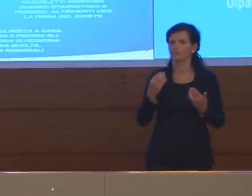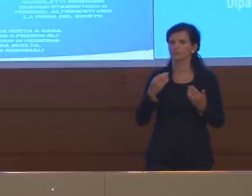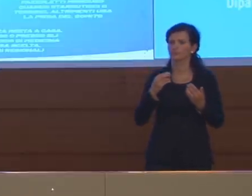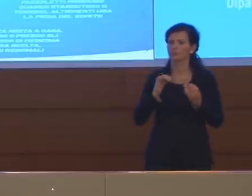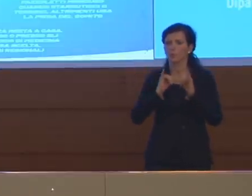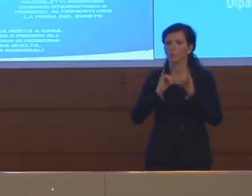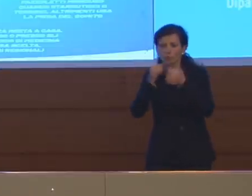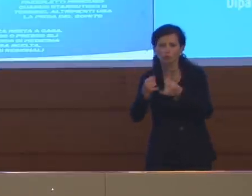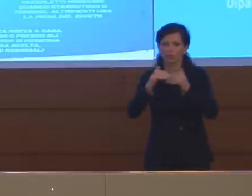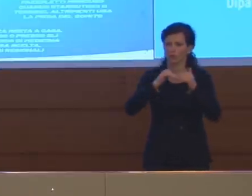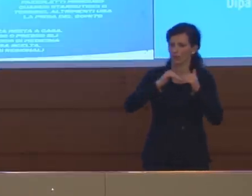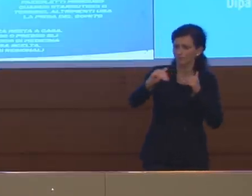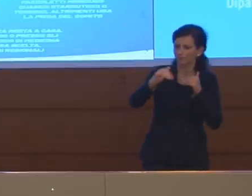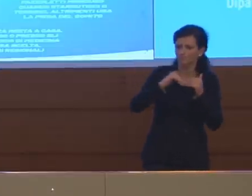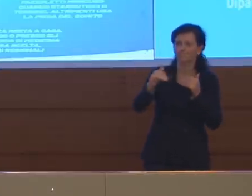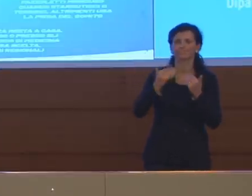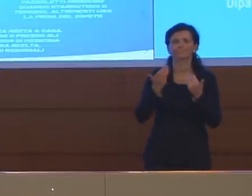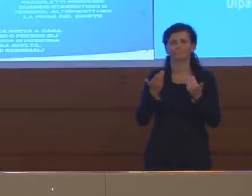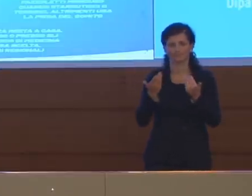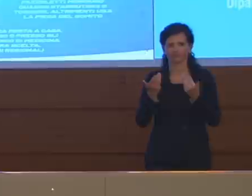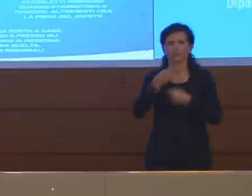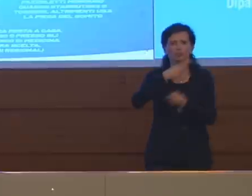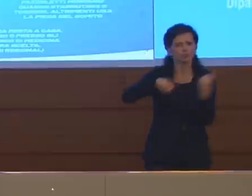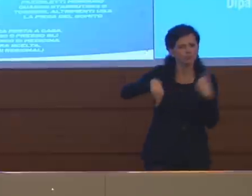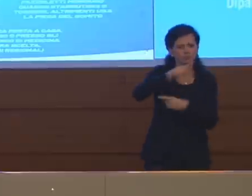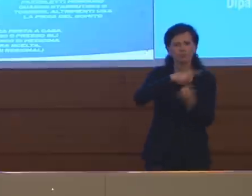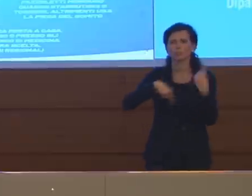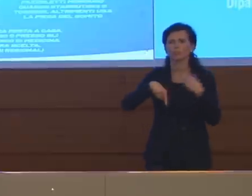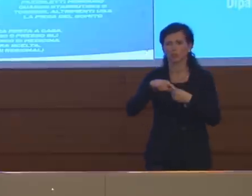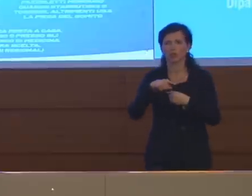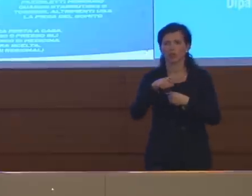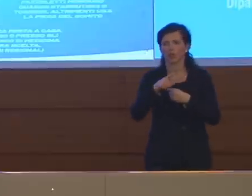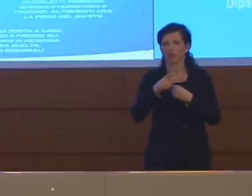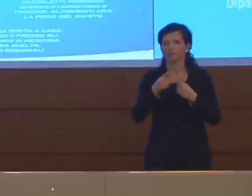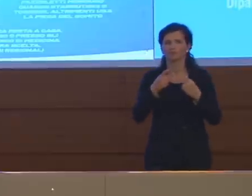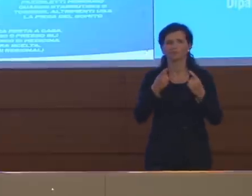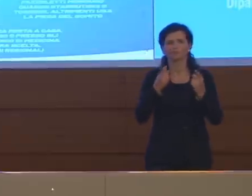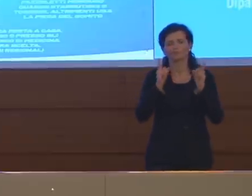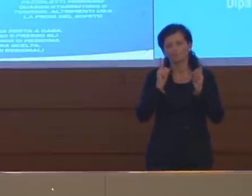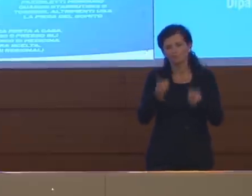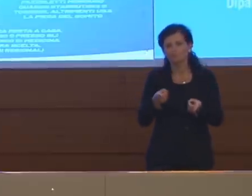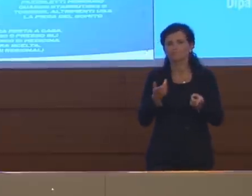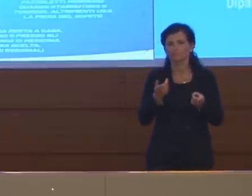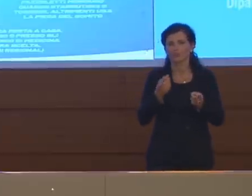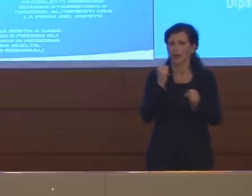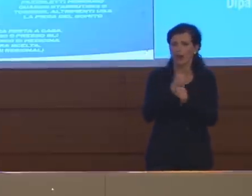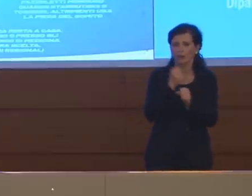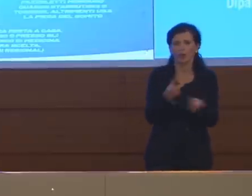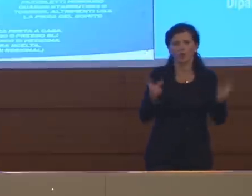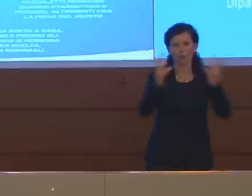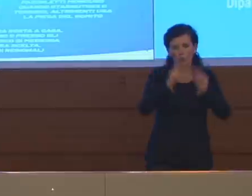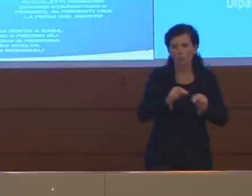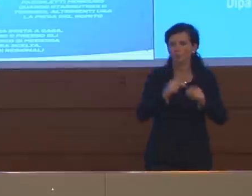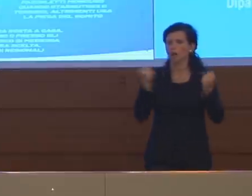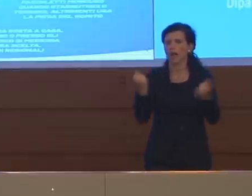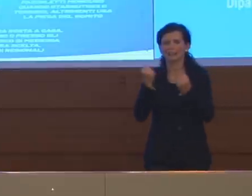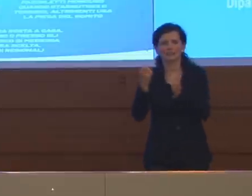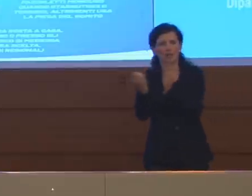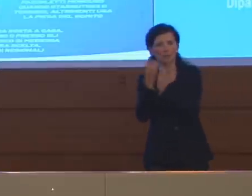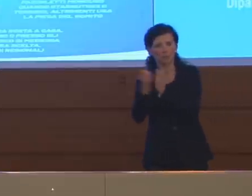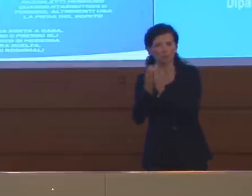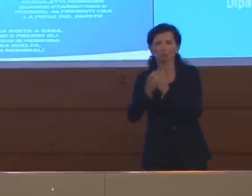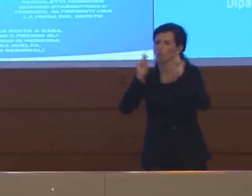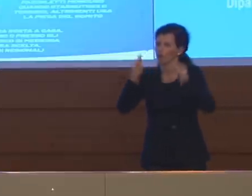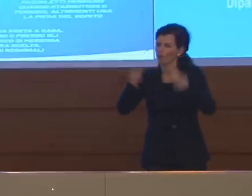fondamentalmente una mobilità collegata a riprese di attività produttive o altre attività che sono state individuate come ripartenza.